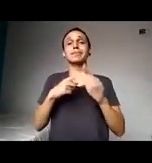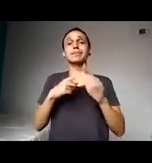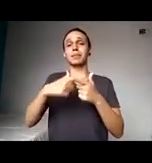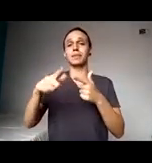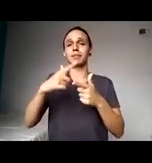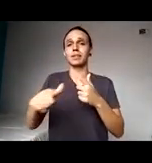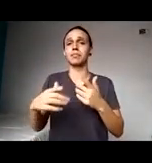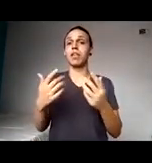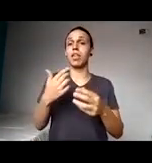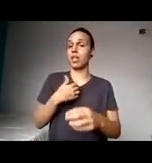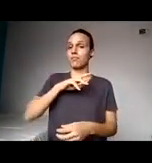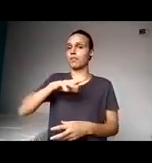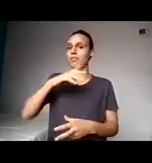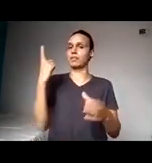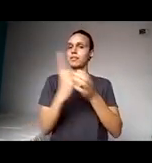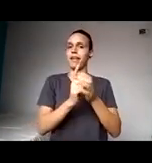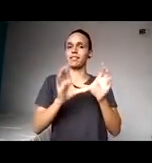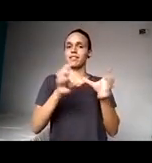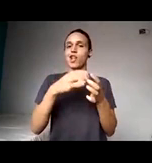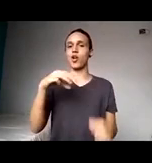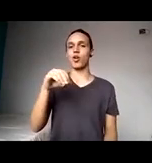fui da comissão, porque tem outros colegas também,